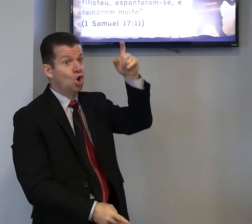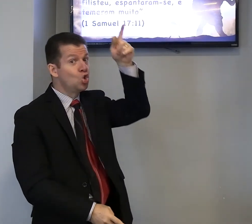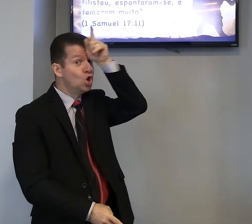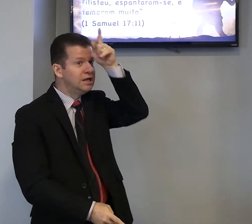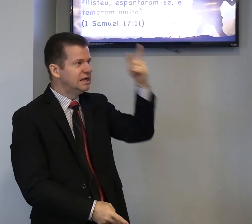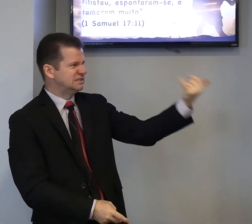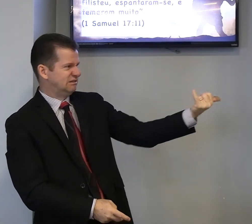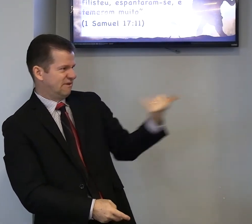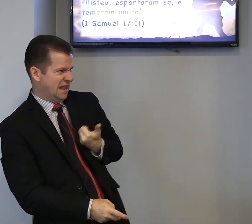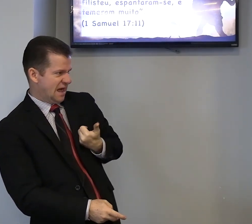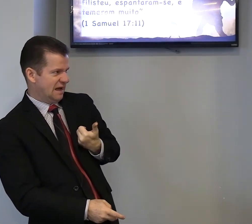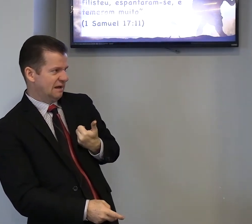Golias, falar,